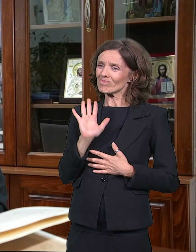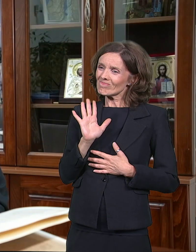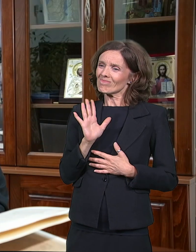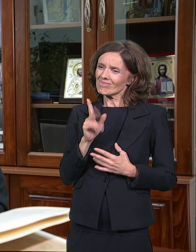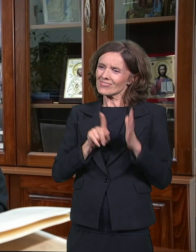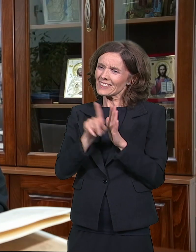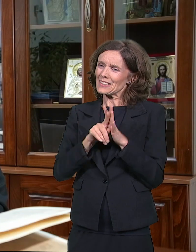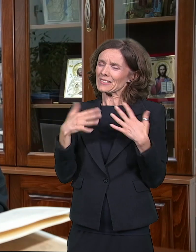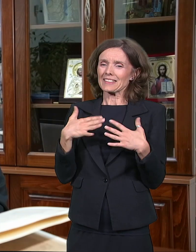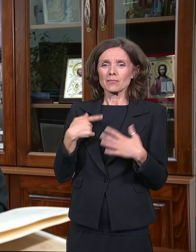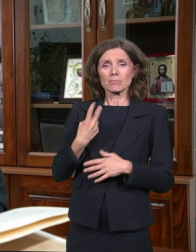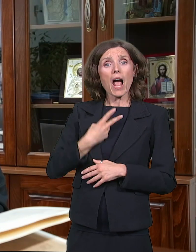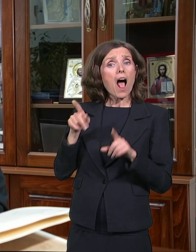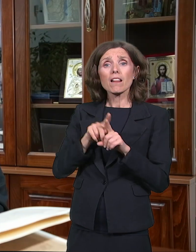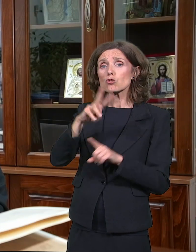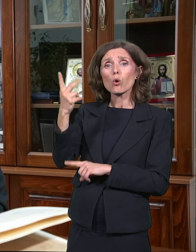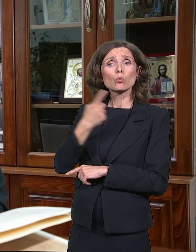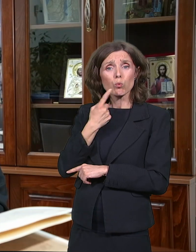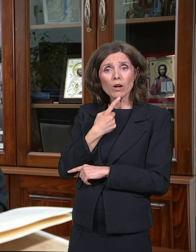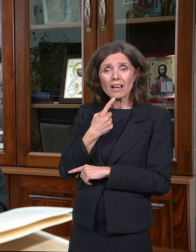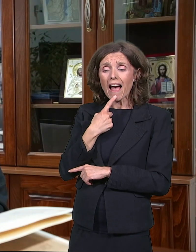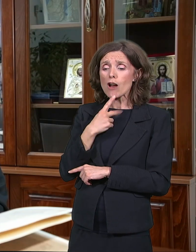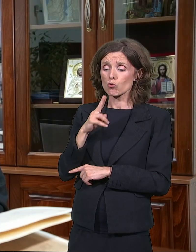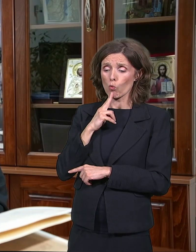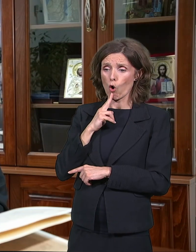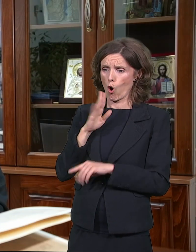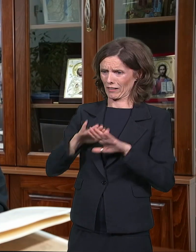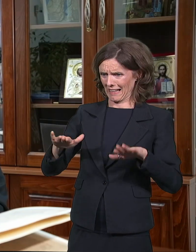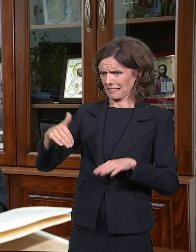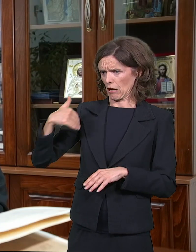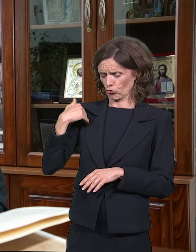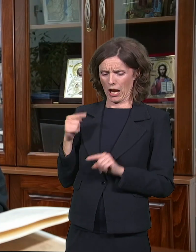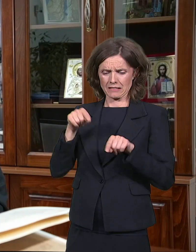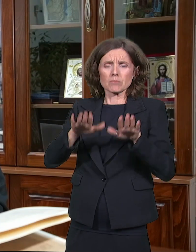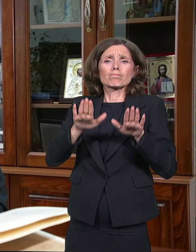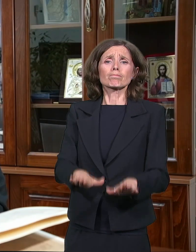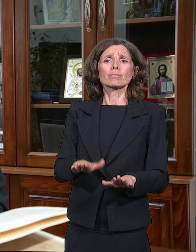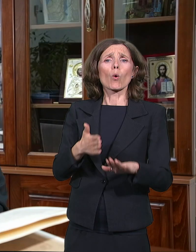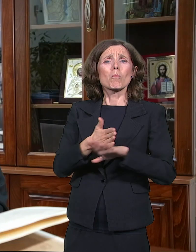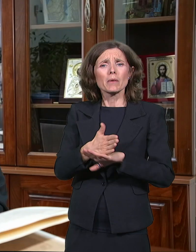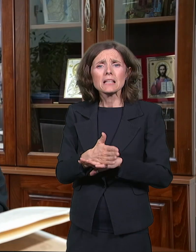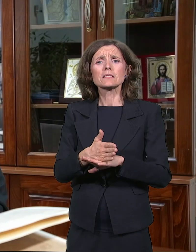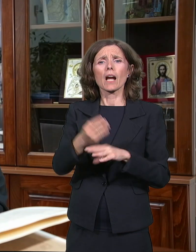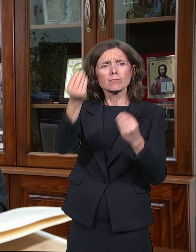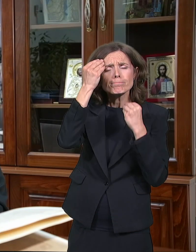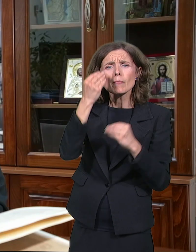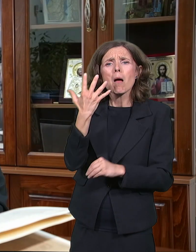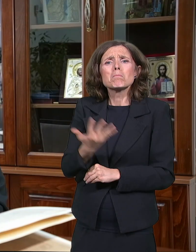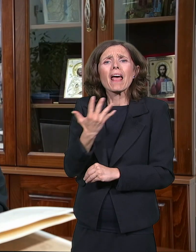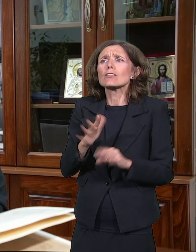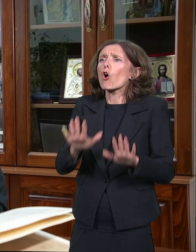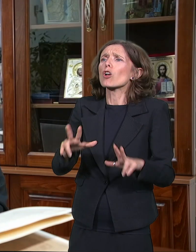Ali to kažu i drugi, jer deca koja ovde prožive pet godina u Prizrenu u ovim